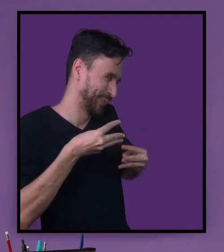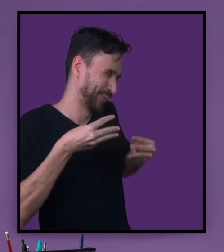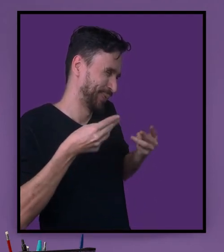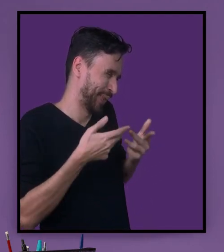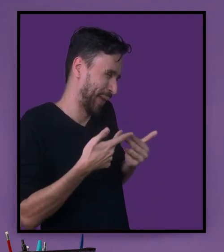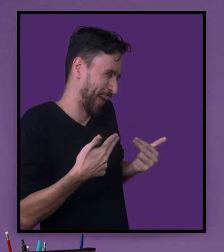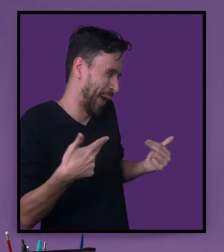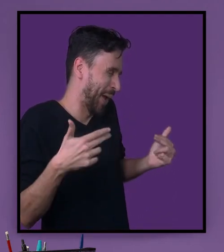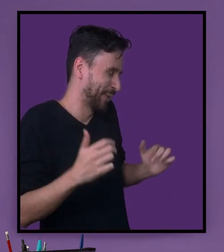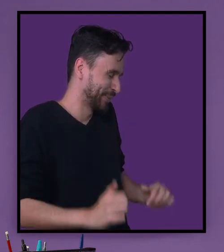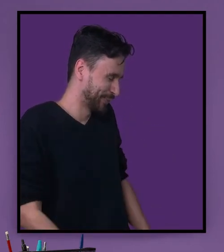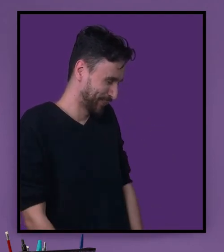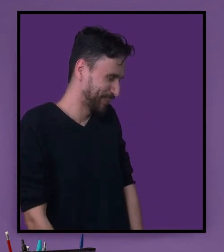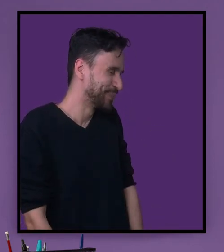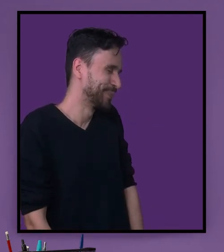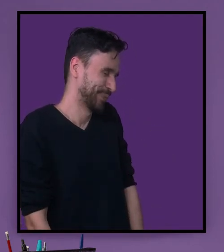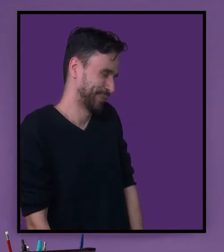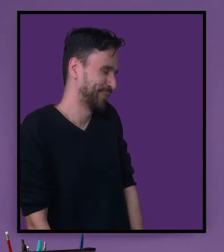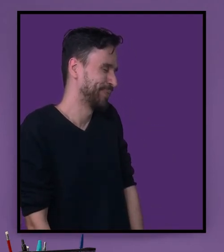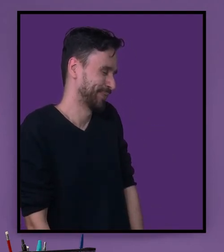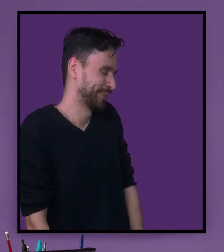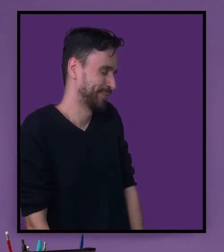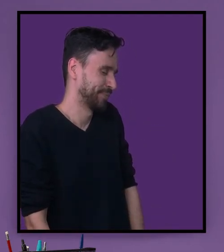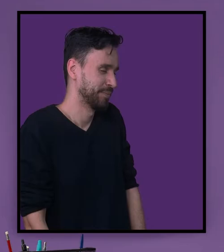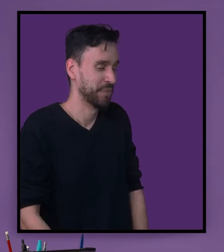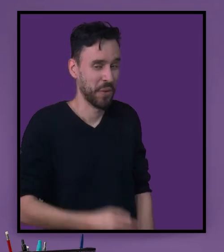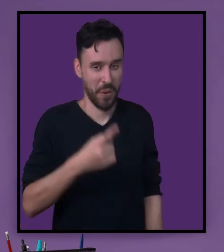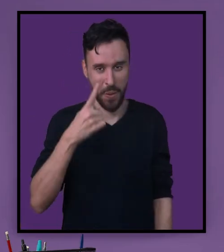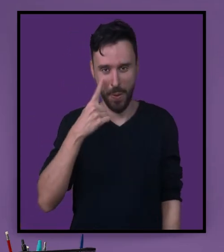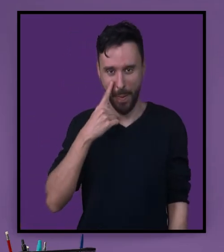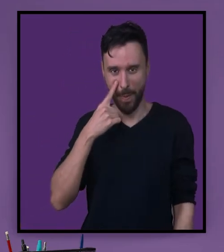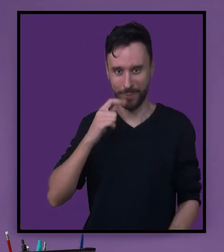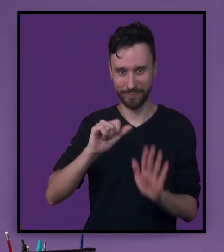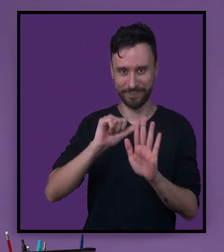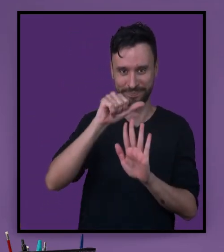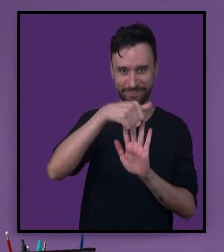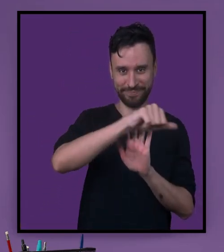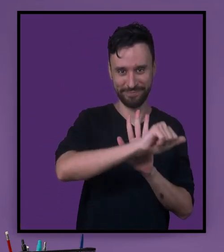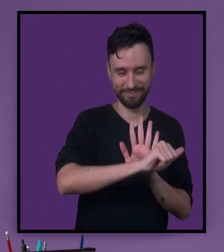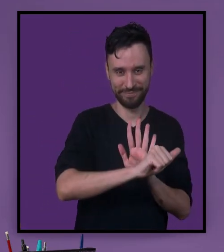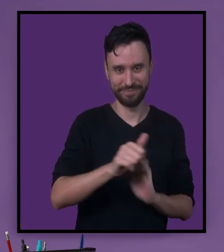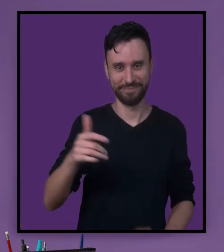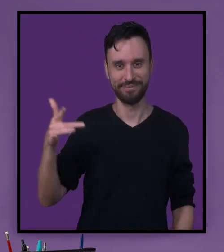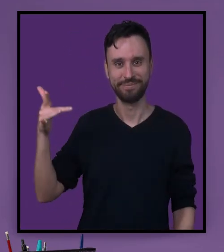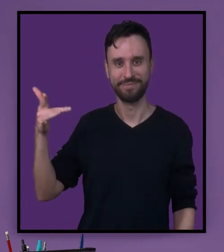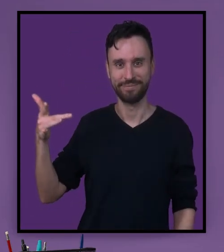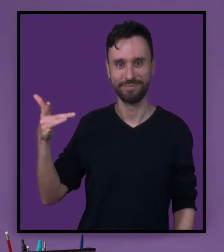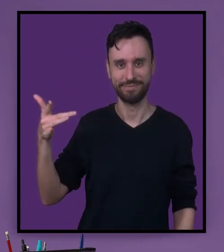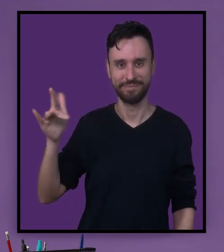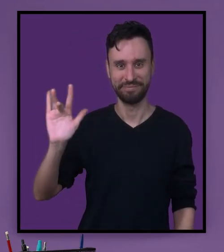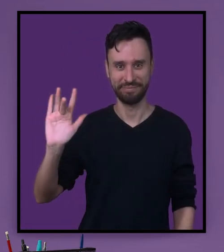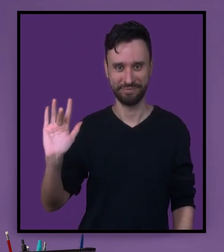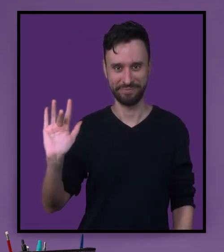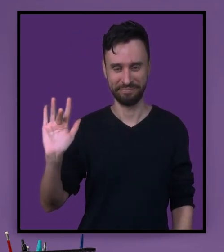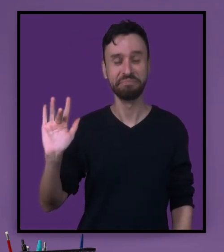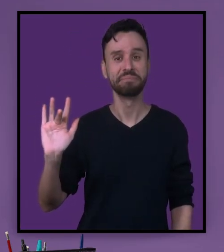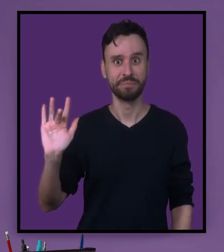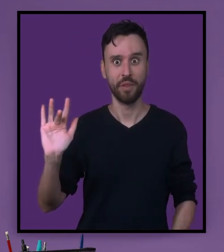Vejam bem. Esta configuração de mão, podemos utilizar o sinal de gostoso.